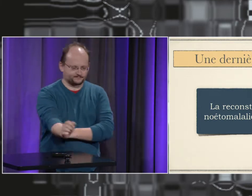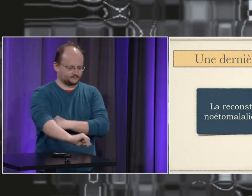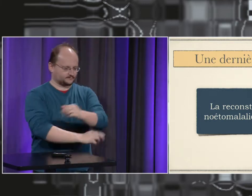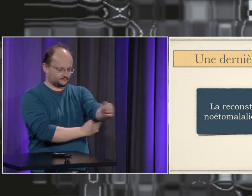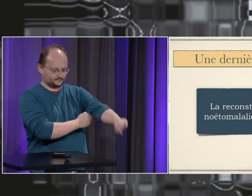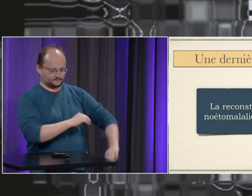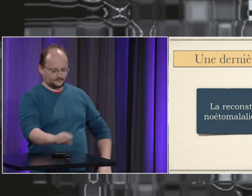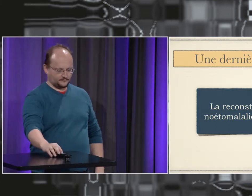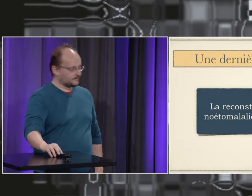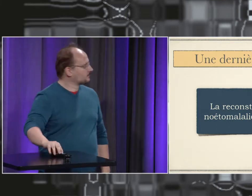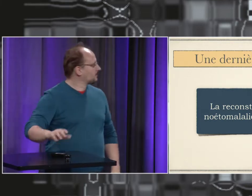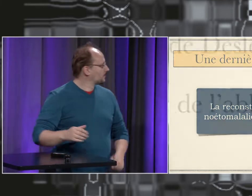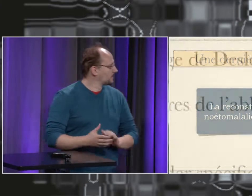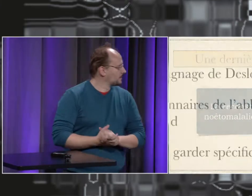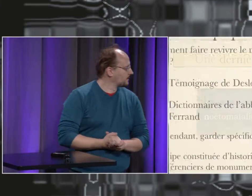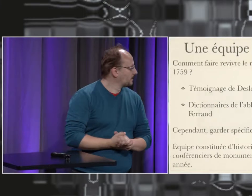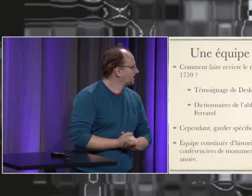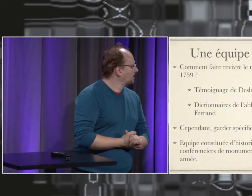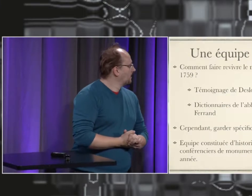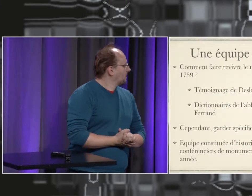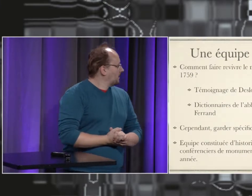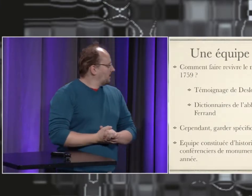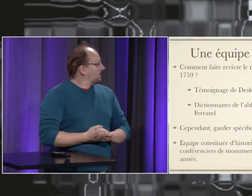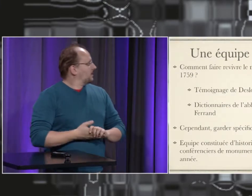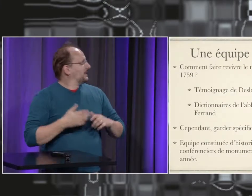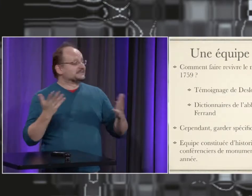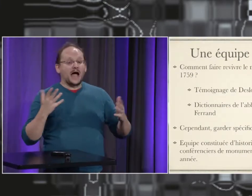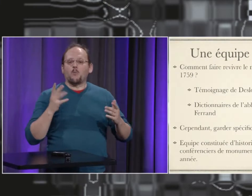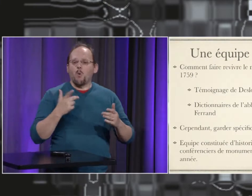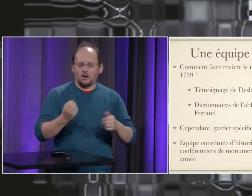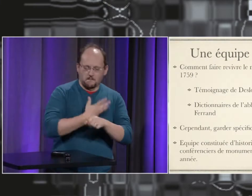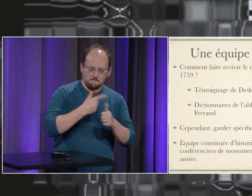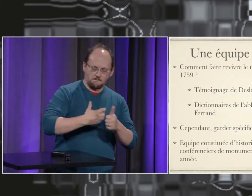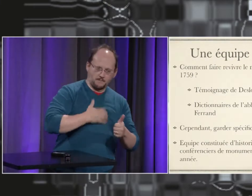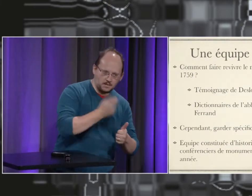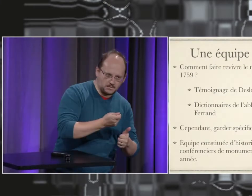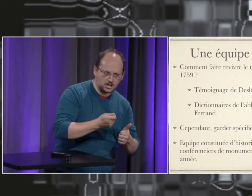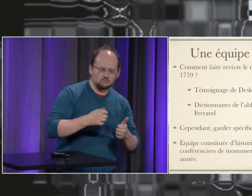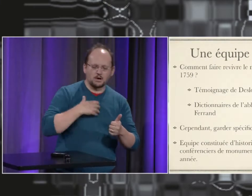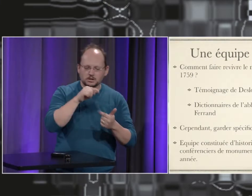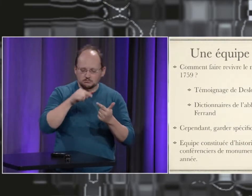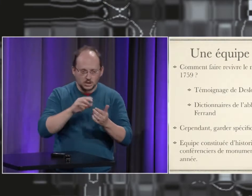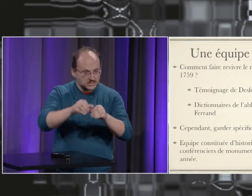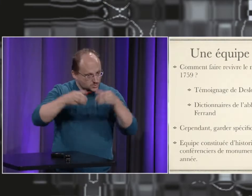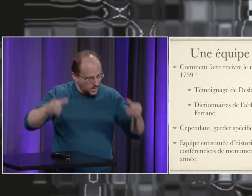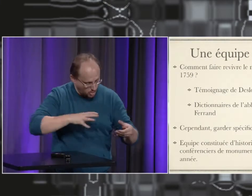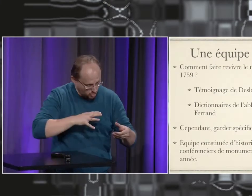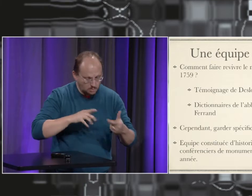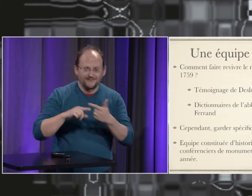moyenâgeuses et essayer d'imaginer comment ça pouvait se constituer comment est-ce que cette langue existait on a des